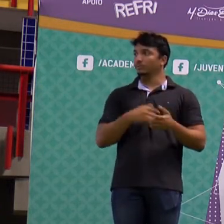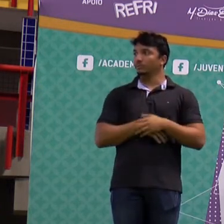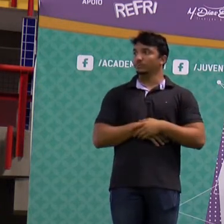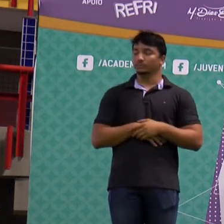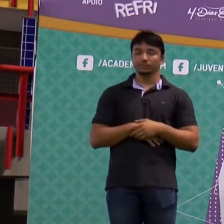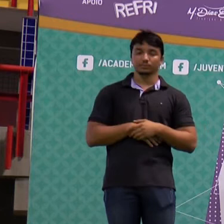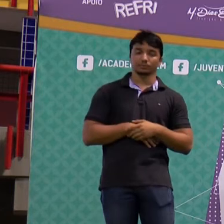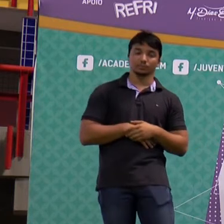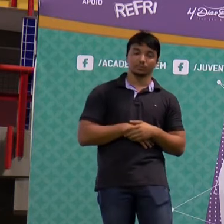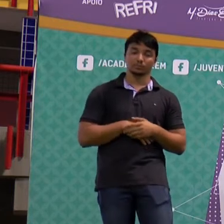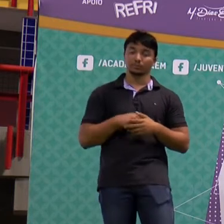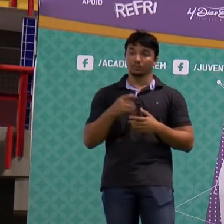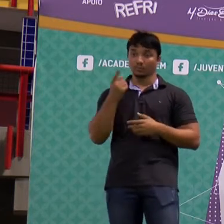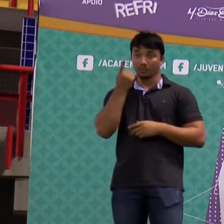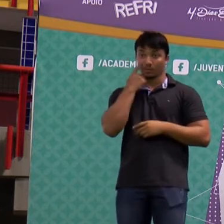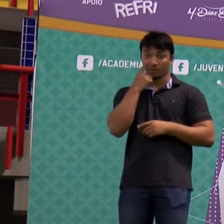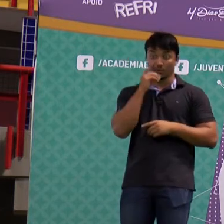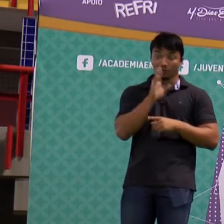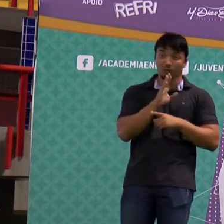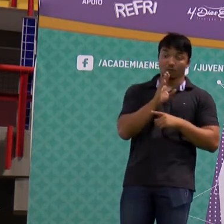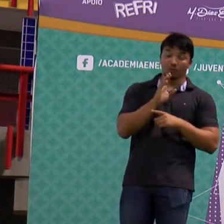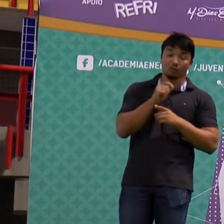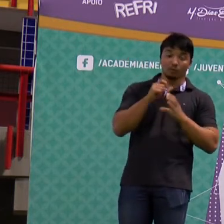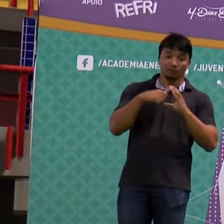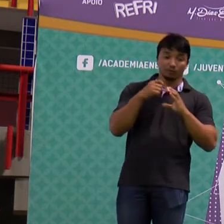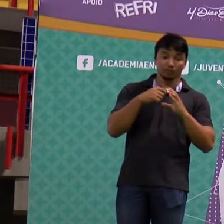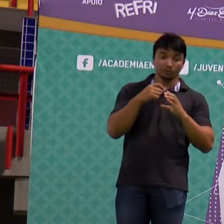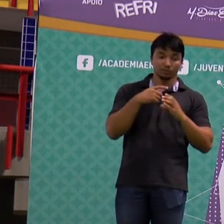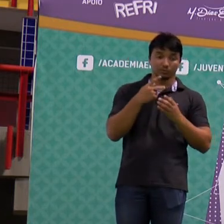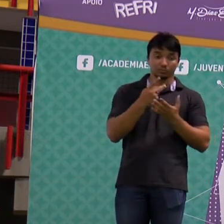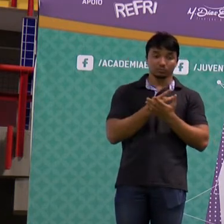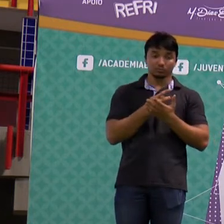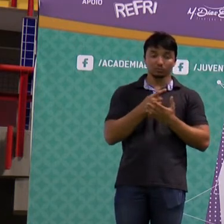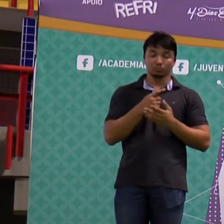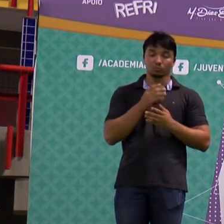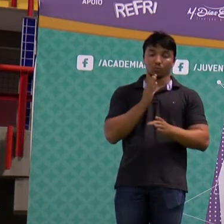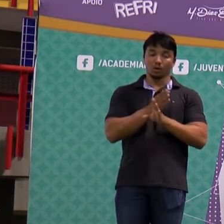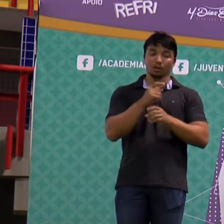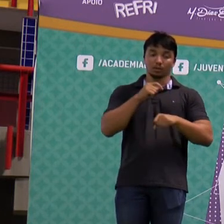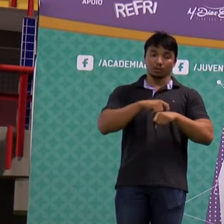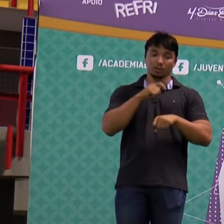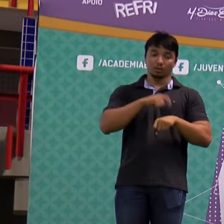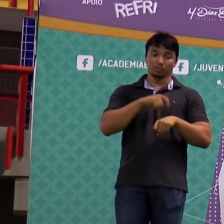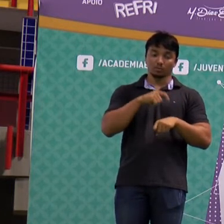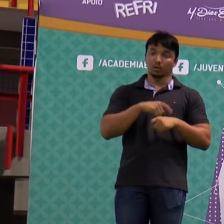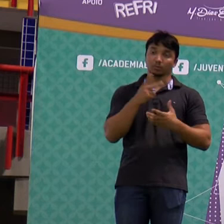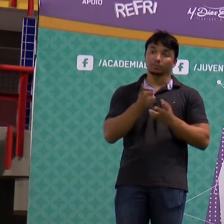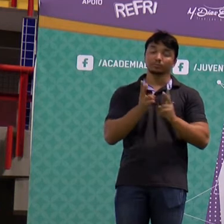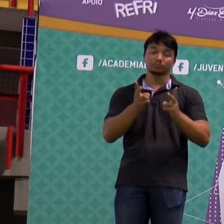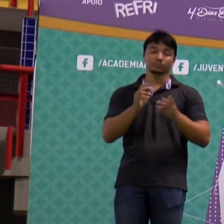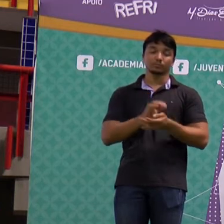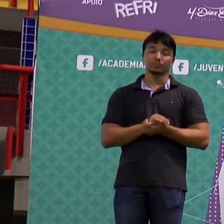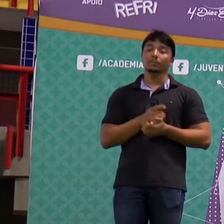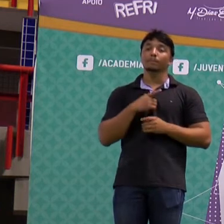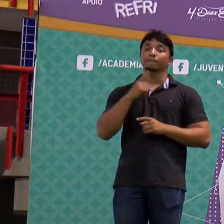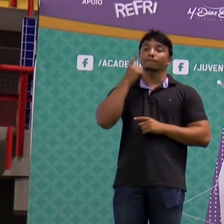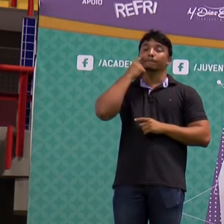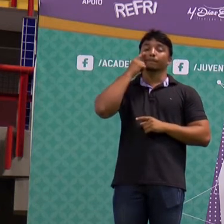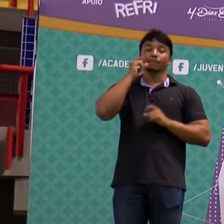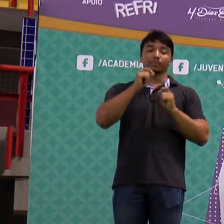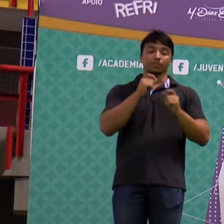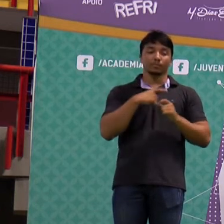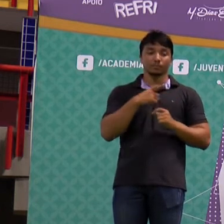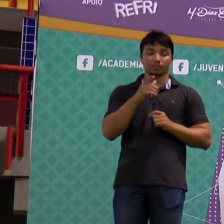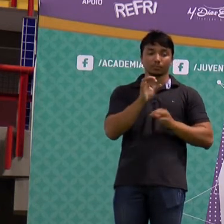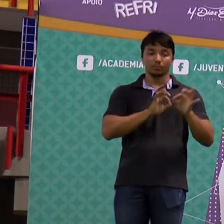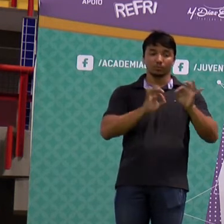Bom, o vídeo que eu queria te mostrar está meio complicado pelo fato do tempo, mas vamos lá. A ideia vai ser o seguinte, enquanto ele